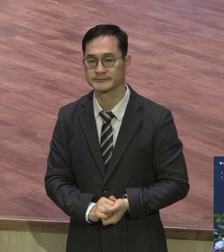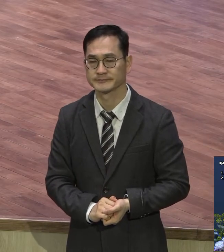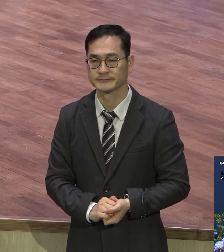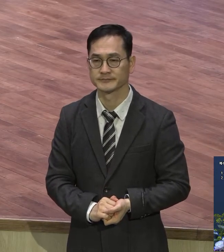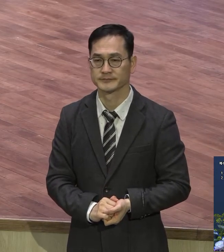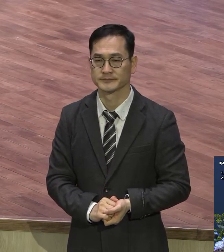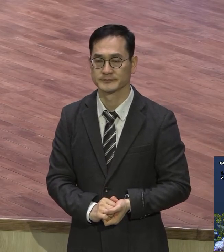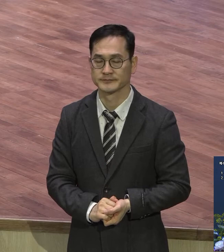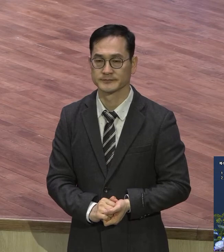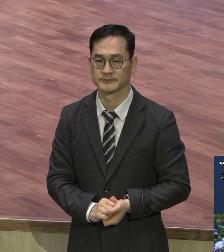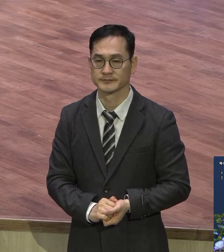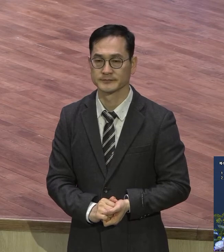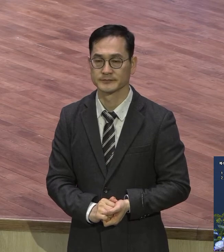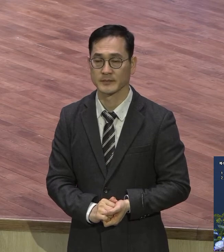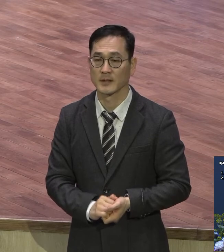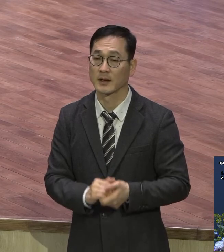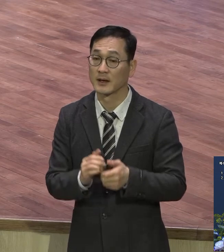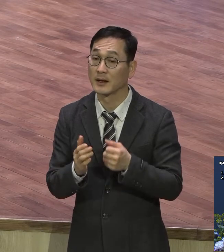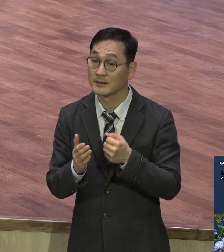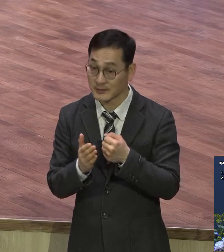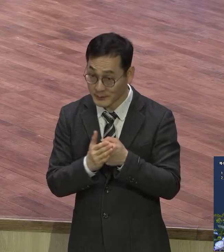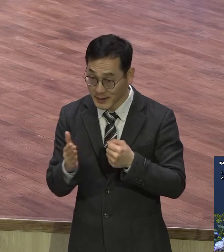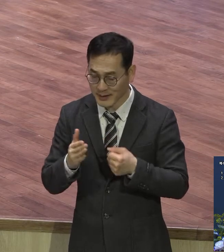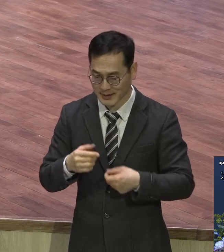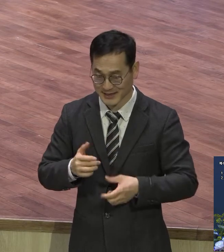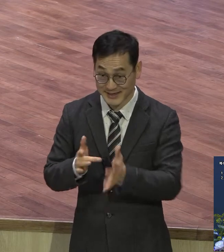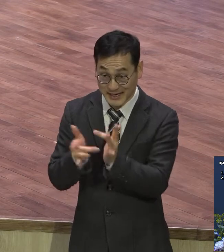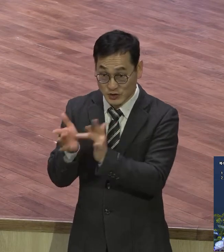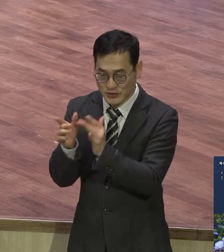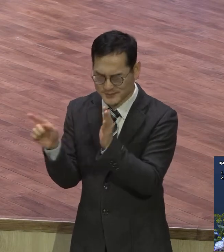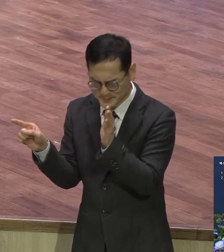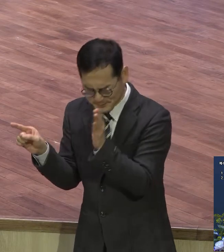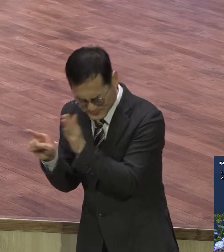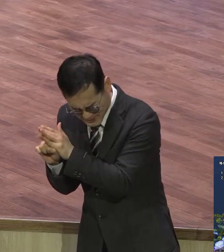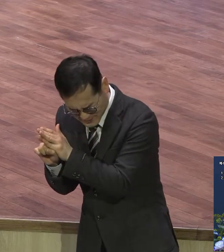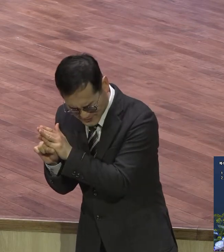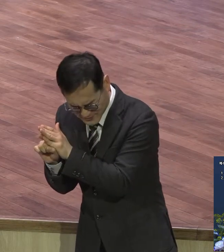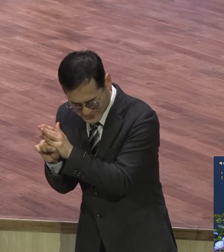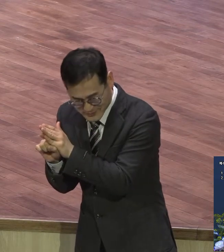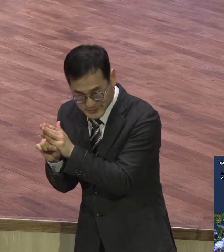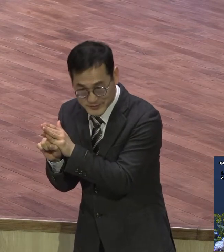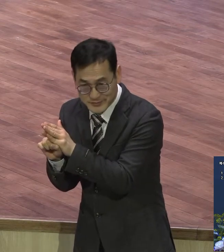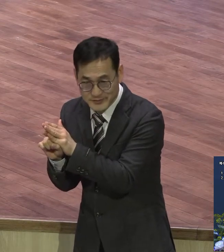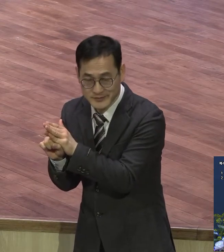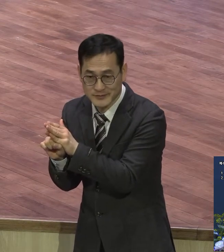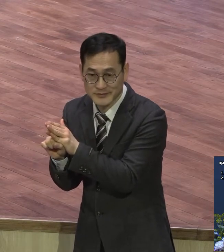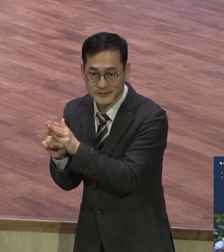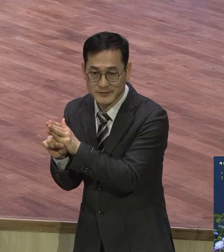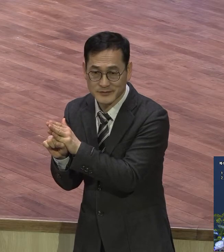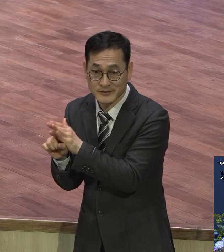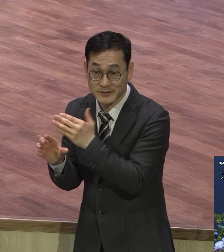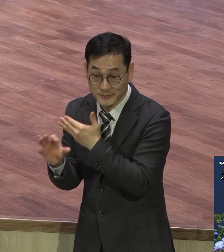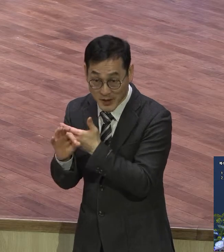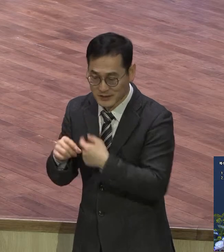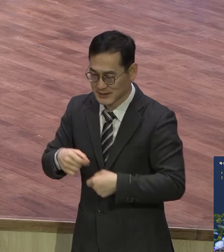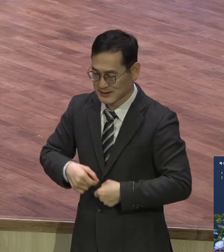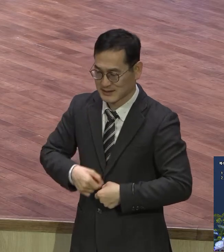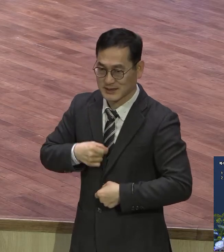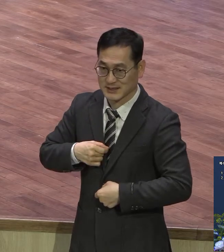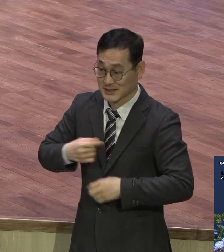그래서 예수 그리스도를 믿을 때만 인간은 어려운 존재가 된다